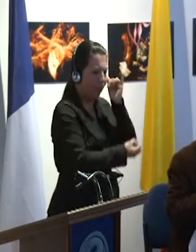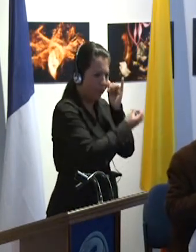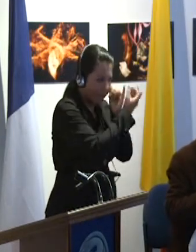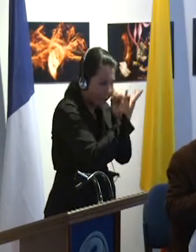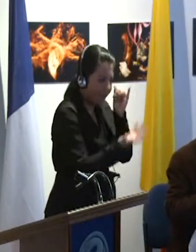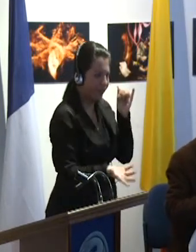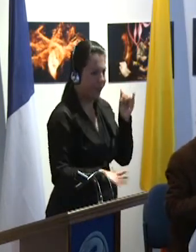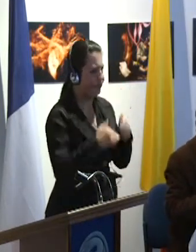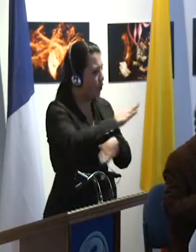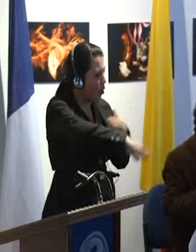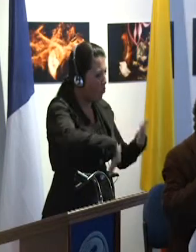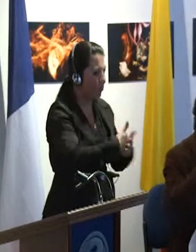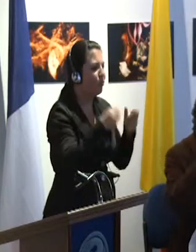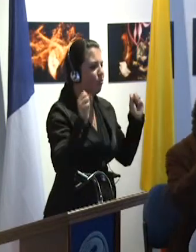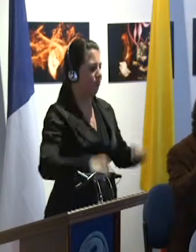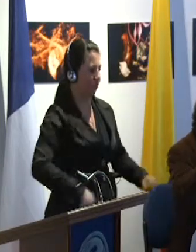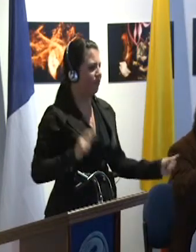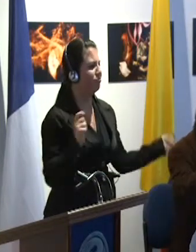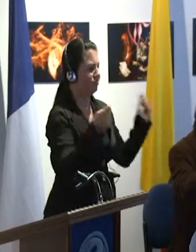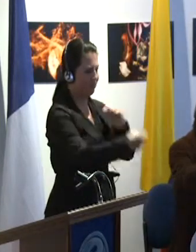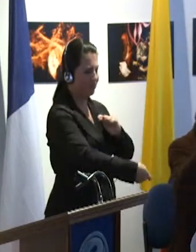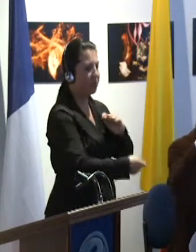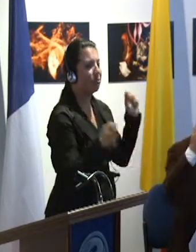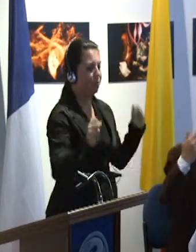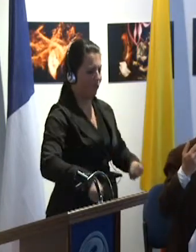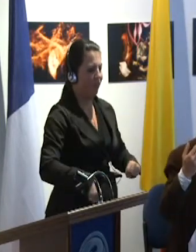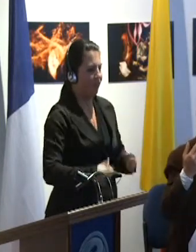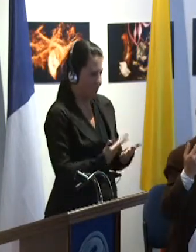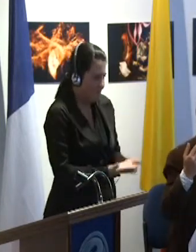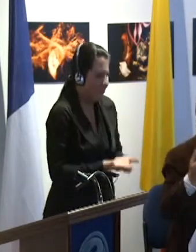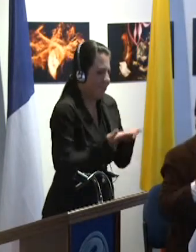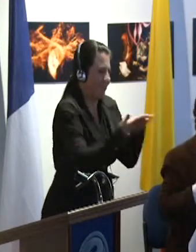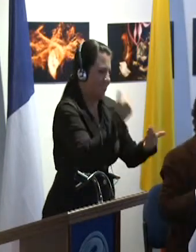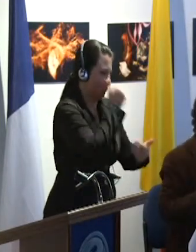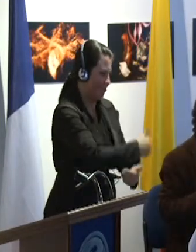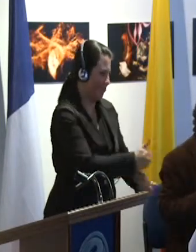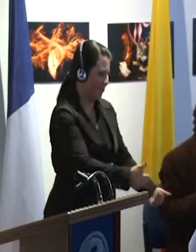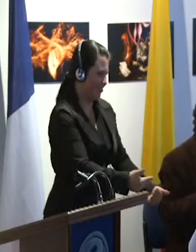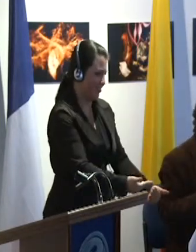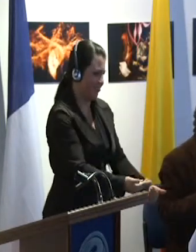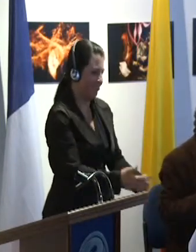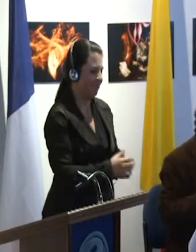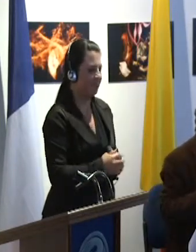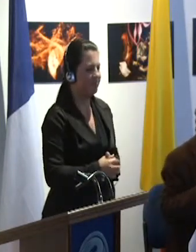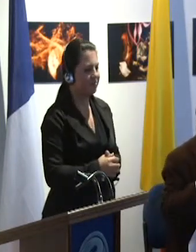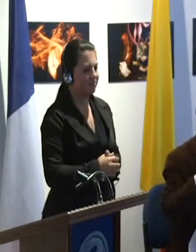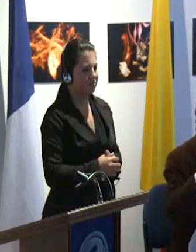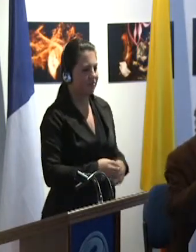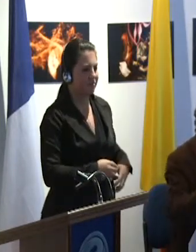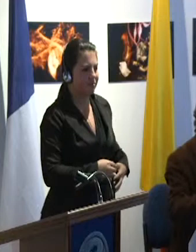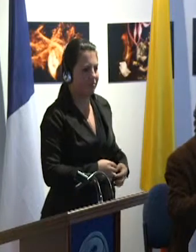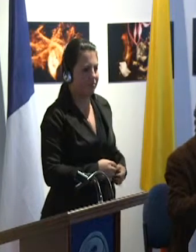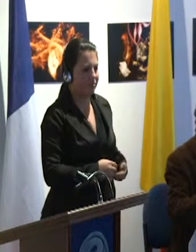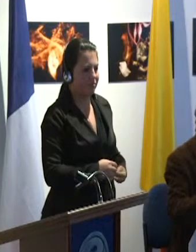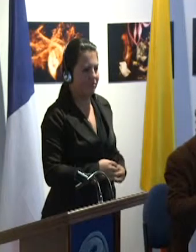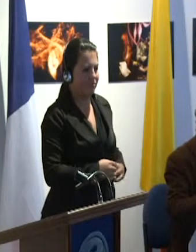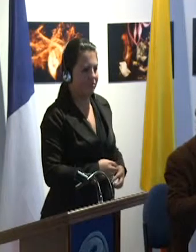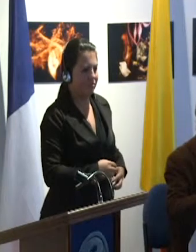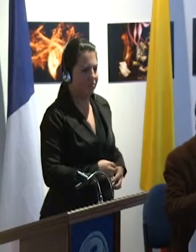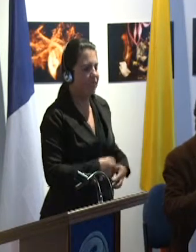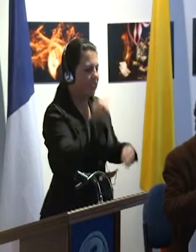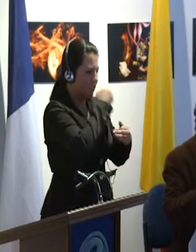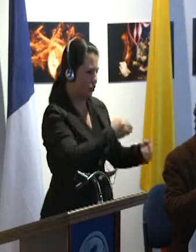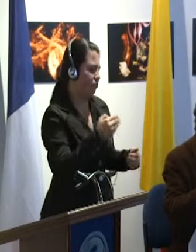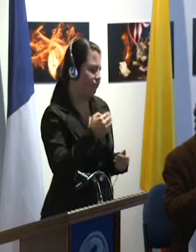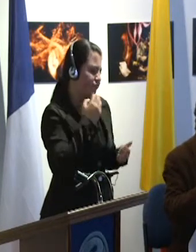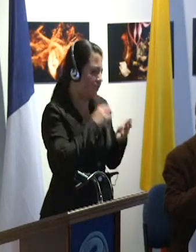llegar a estos niños. Un niño con discapacidades motrices, cuando está